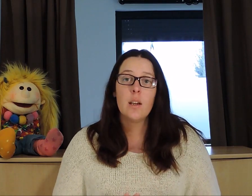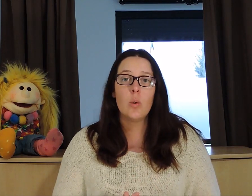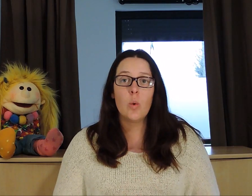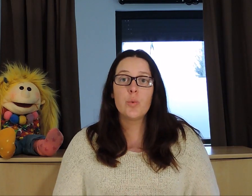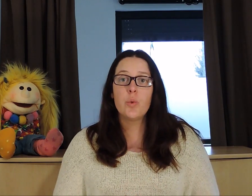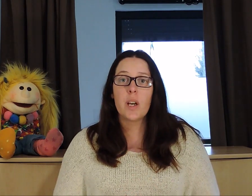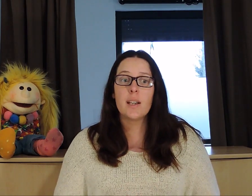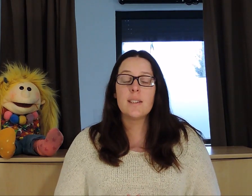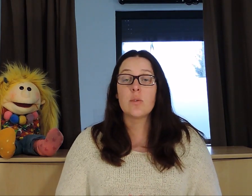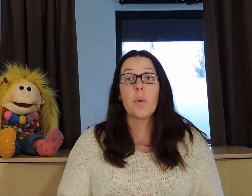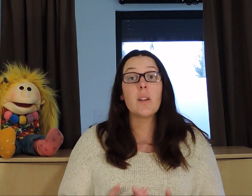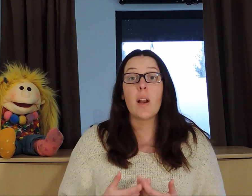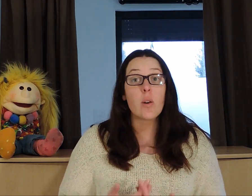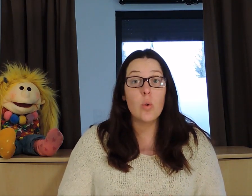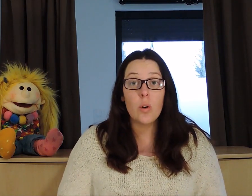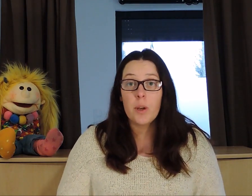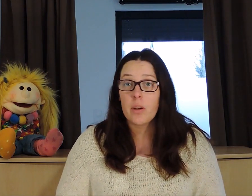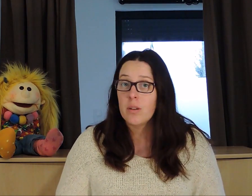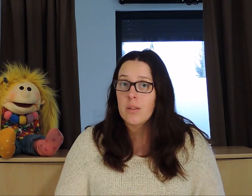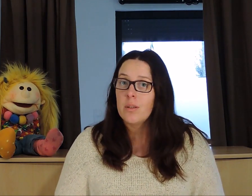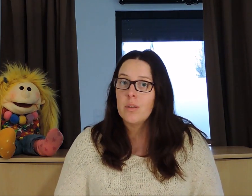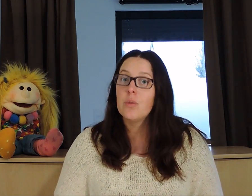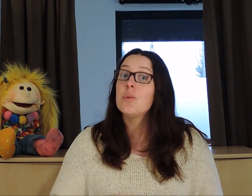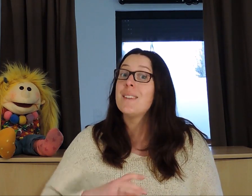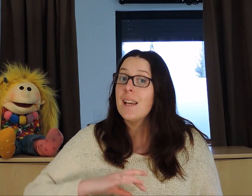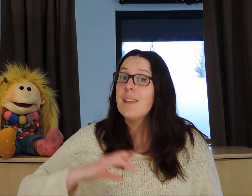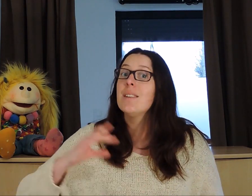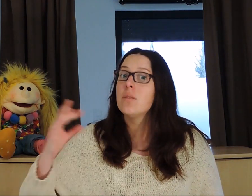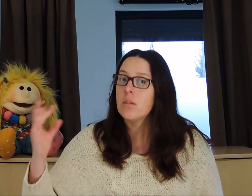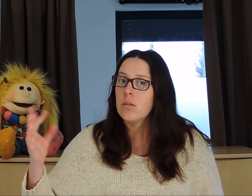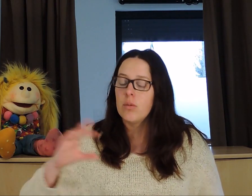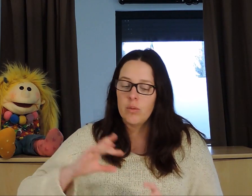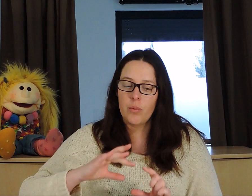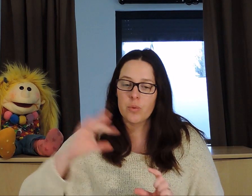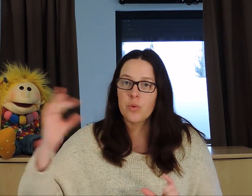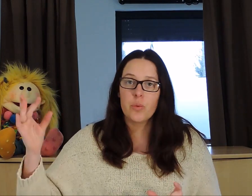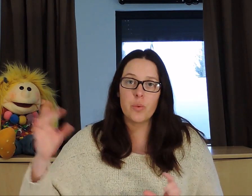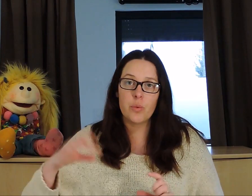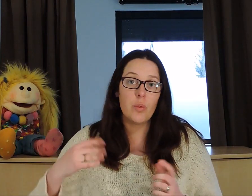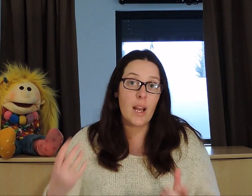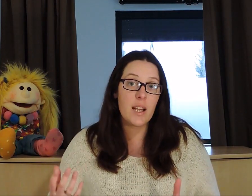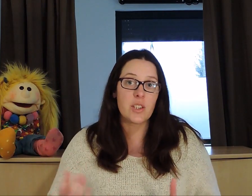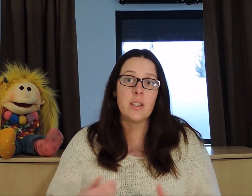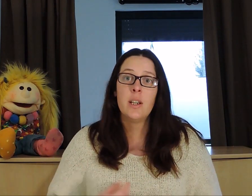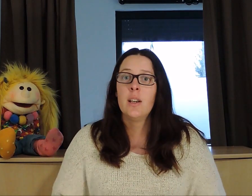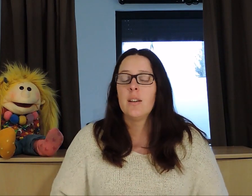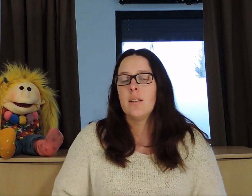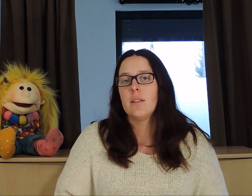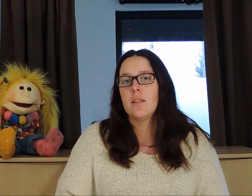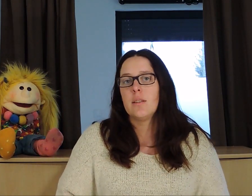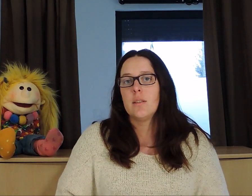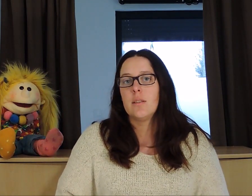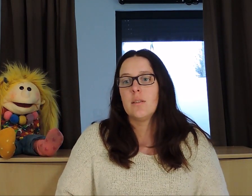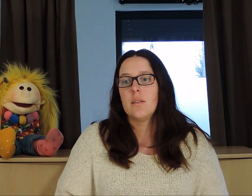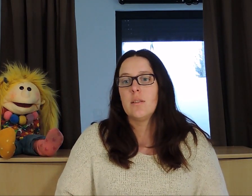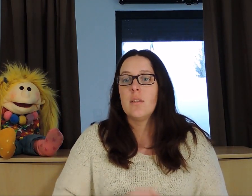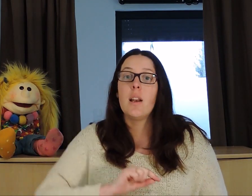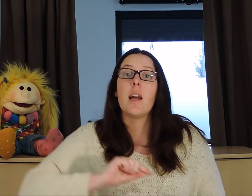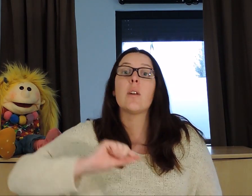ou en tout cas qui ne sont pas dans la courbe de taille en fonction de l'âge, la